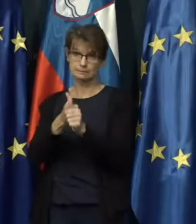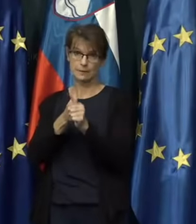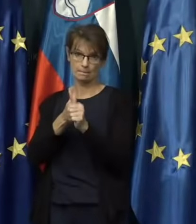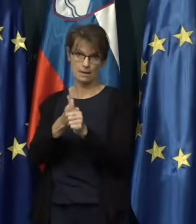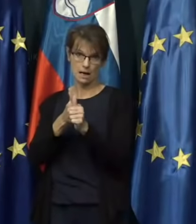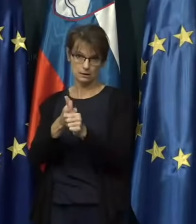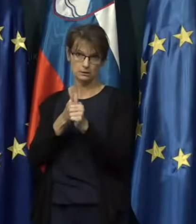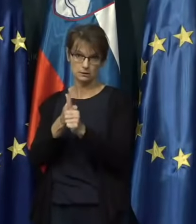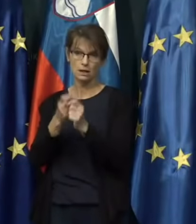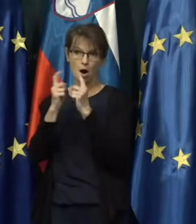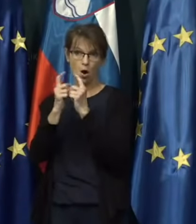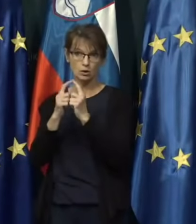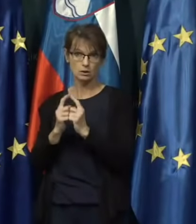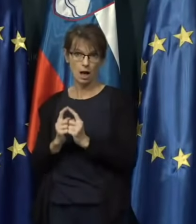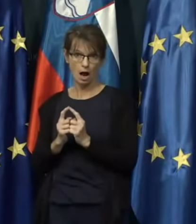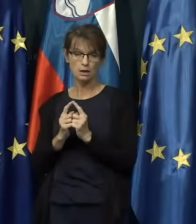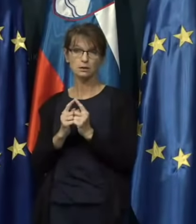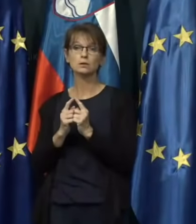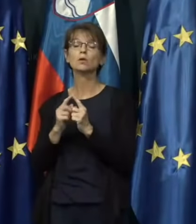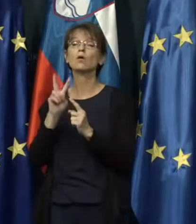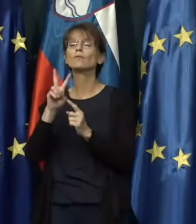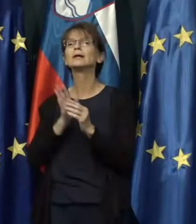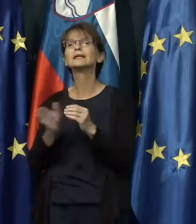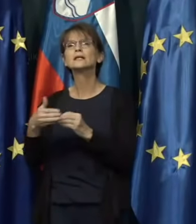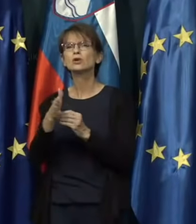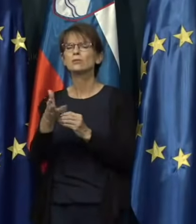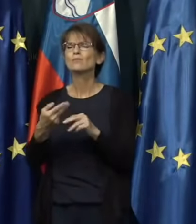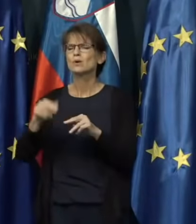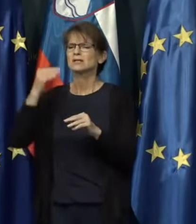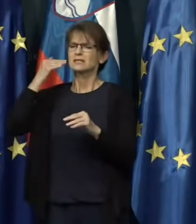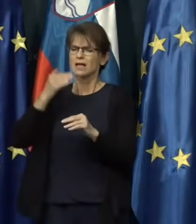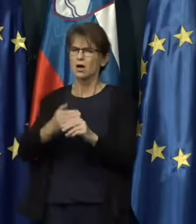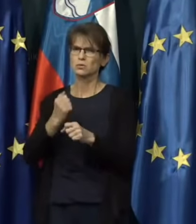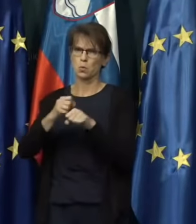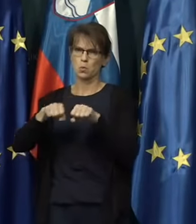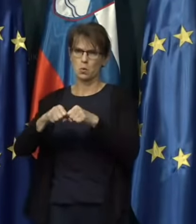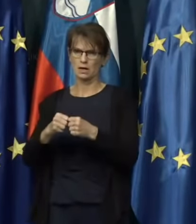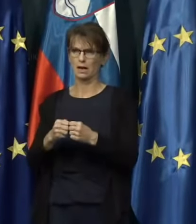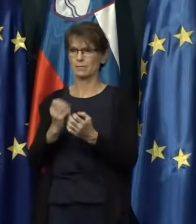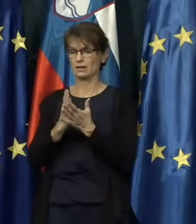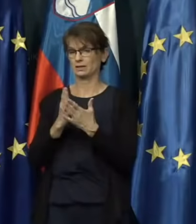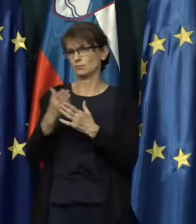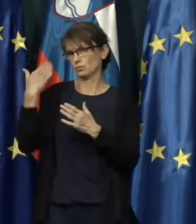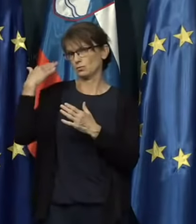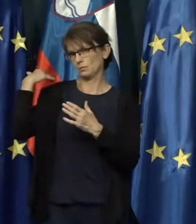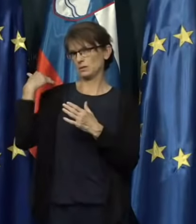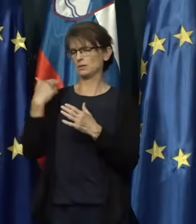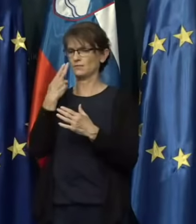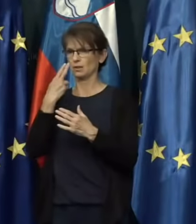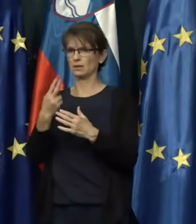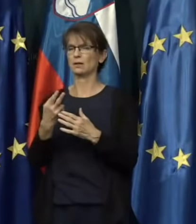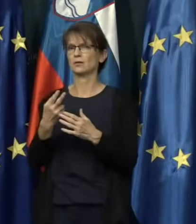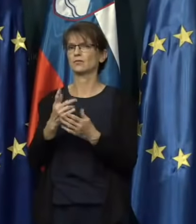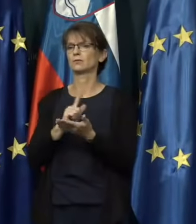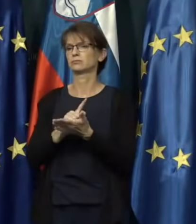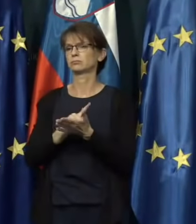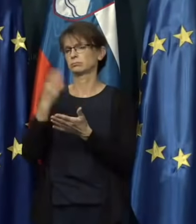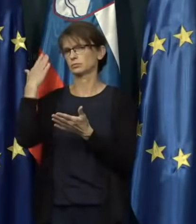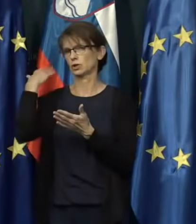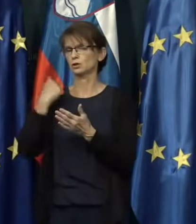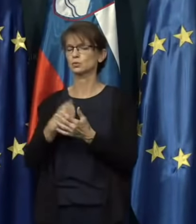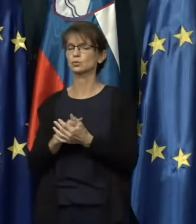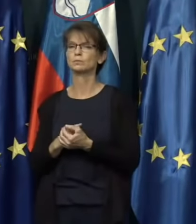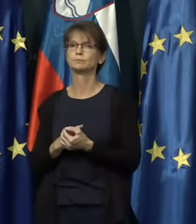v izogib seveda dodatnemu zaustrovanju ukrepov, ki smo jim bliže priča v preteklosti.